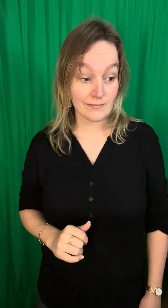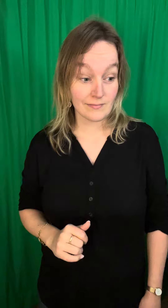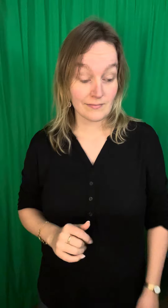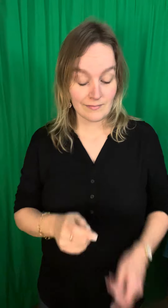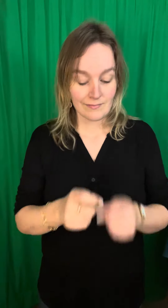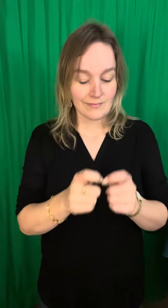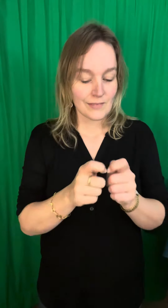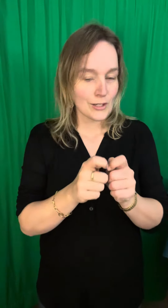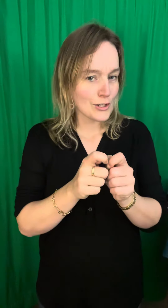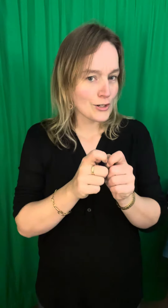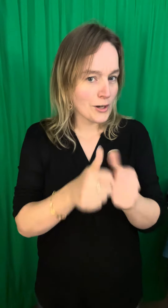Champagne.